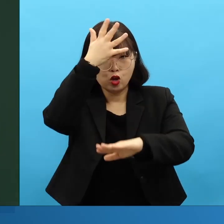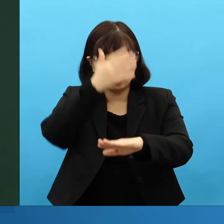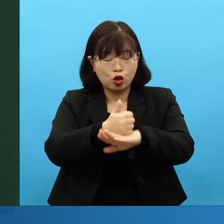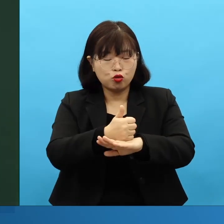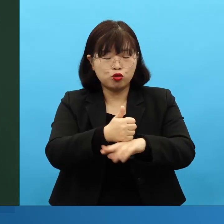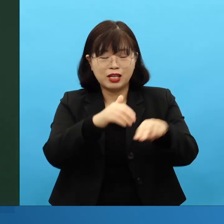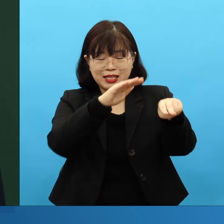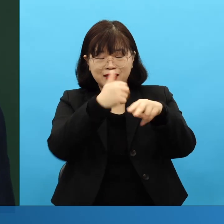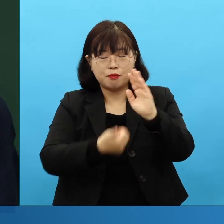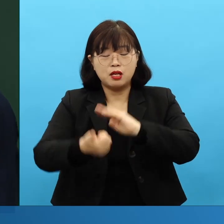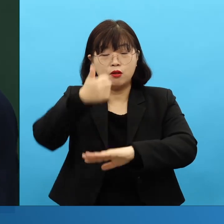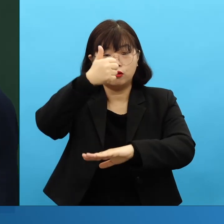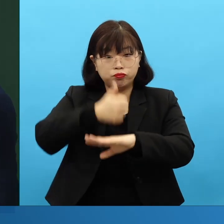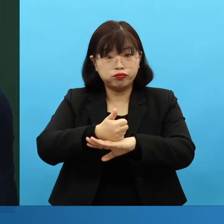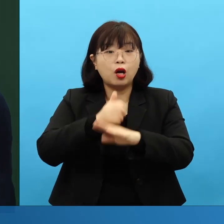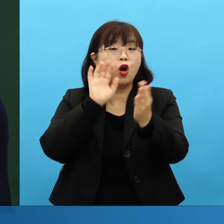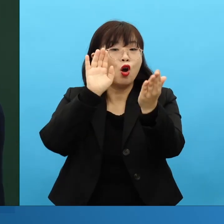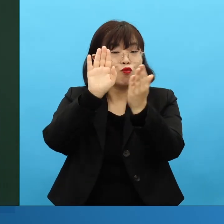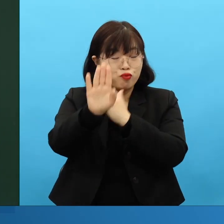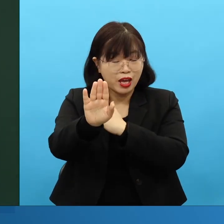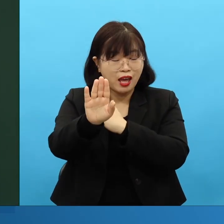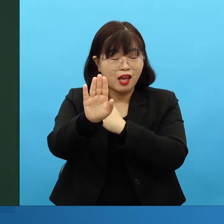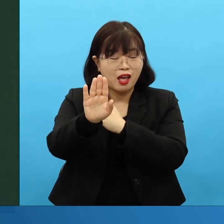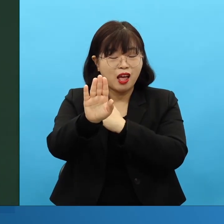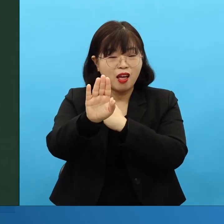살아있는 동안, 평화가 있었다.